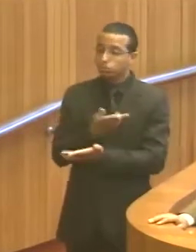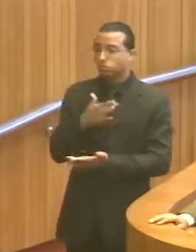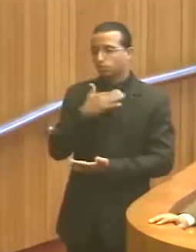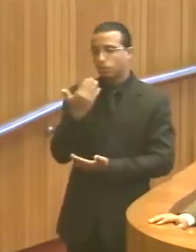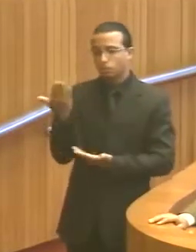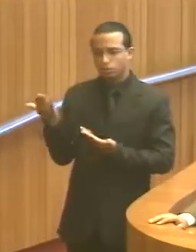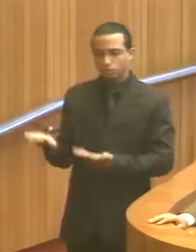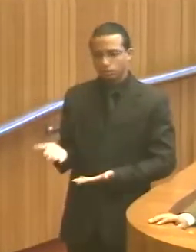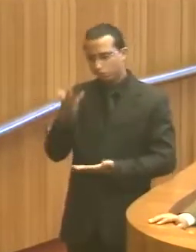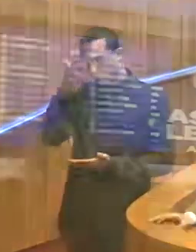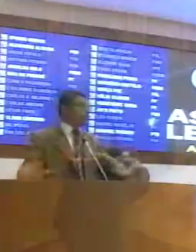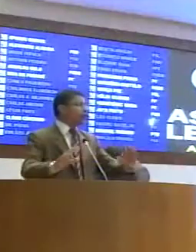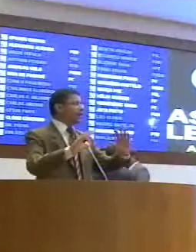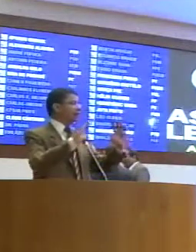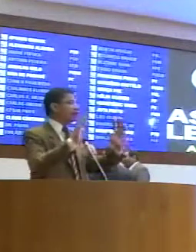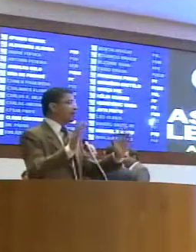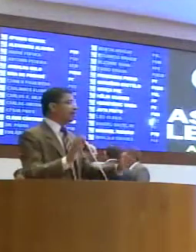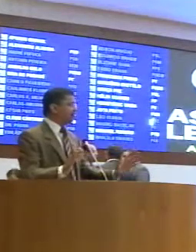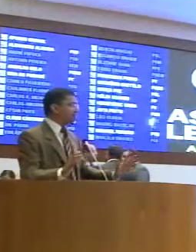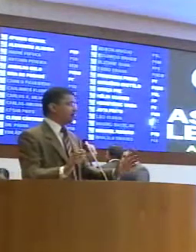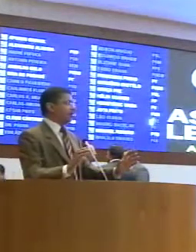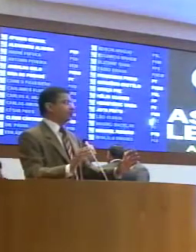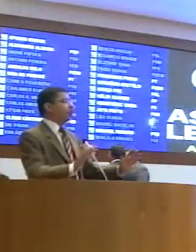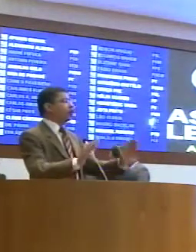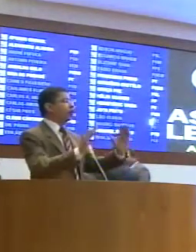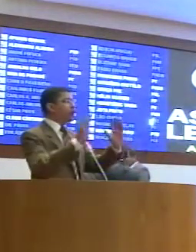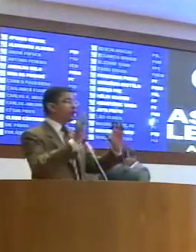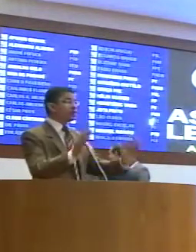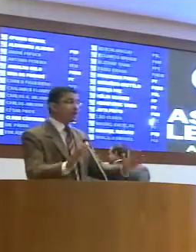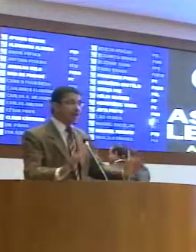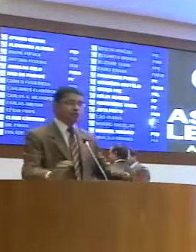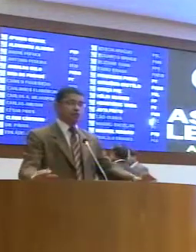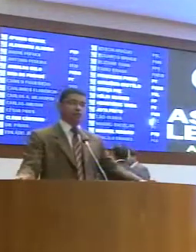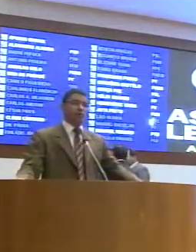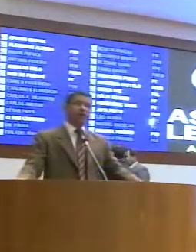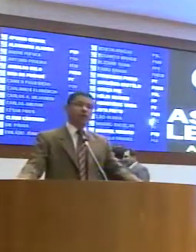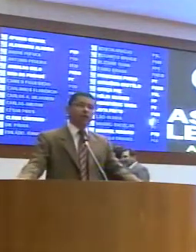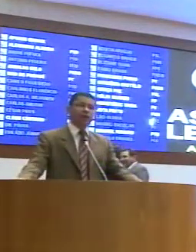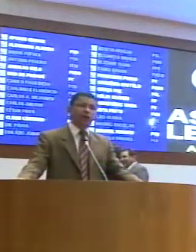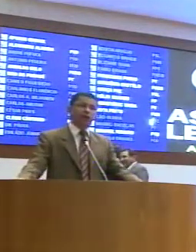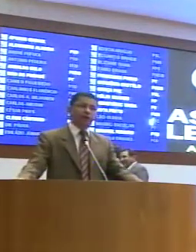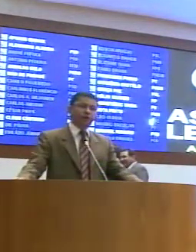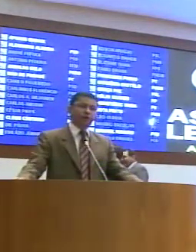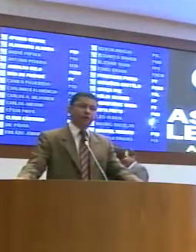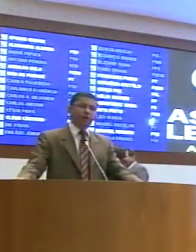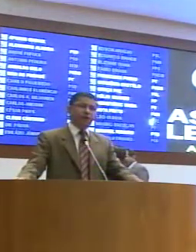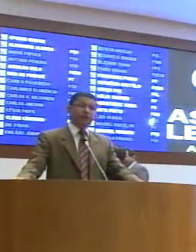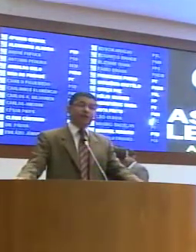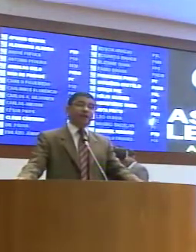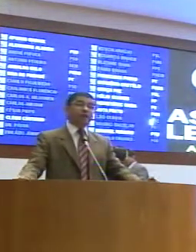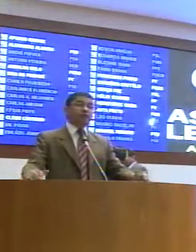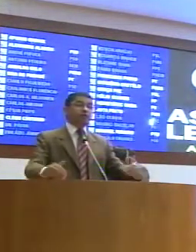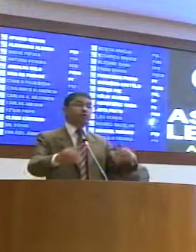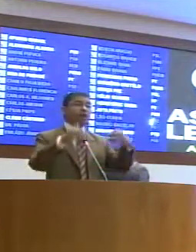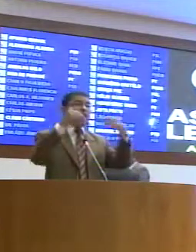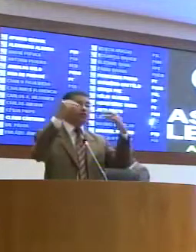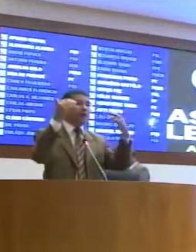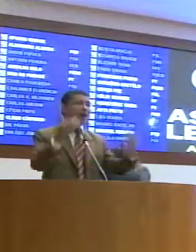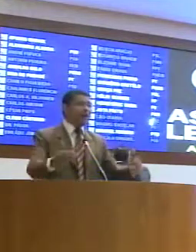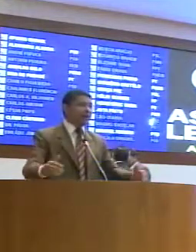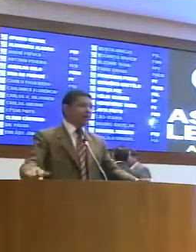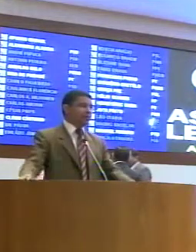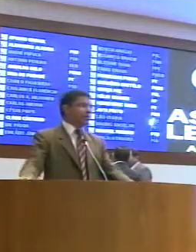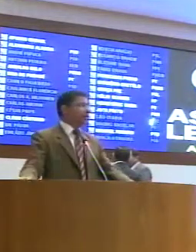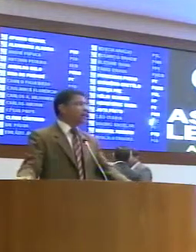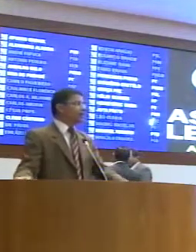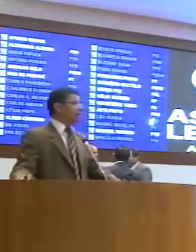morte desses trabalhadores. Pela divulgação da imprensa, foi um incêndio que levou à morte. Mas é preciso